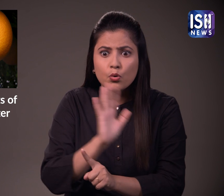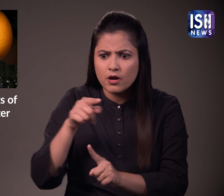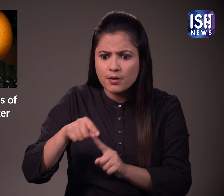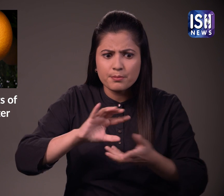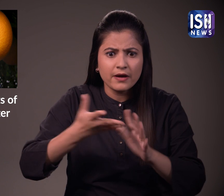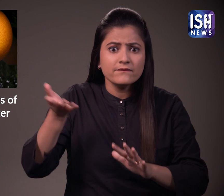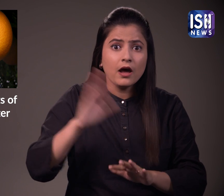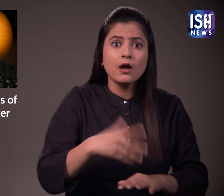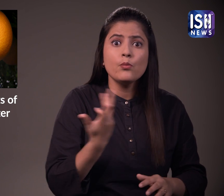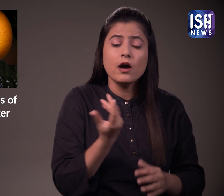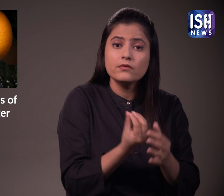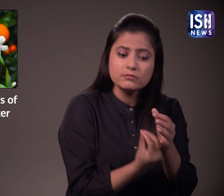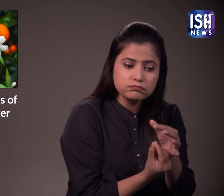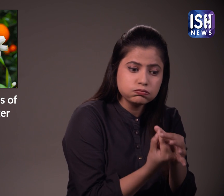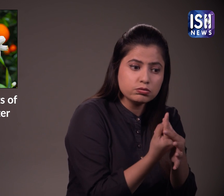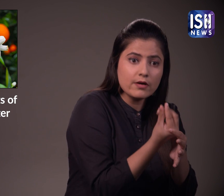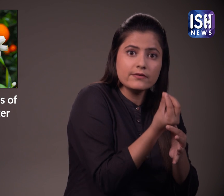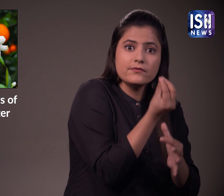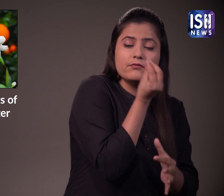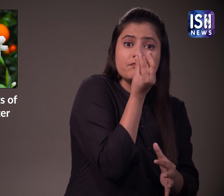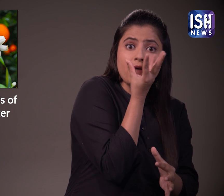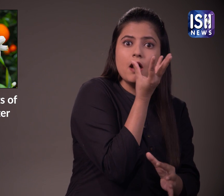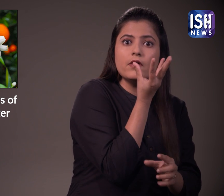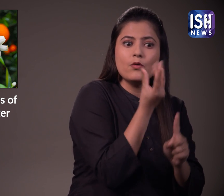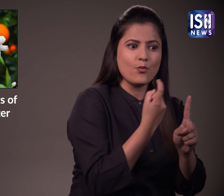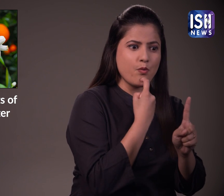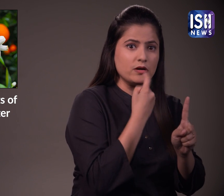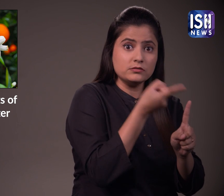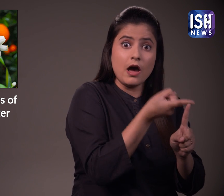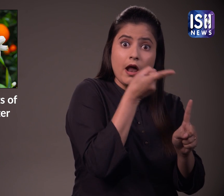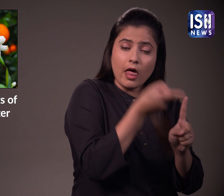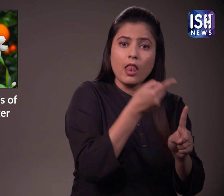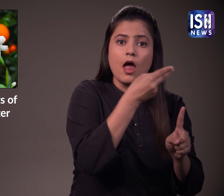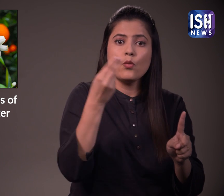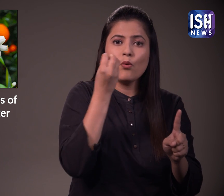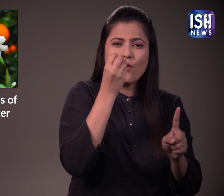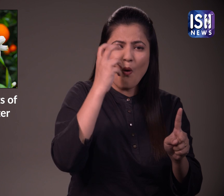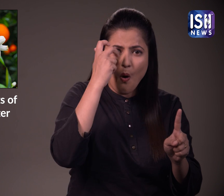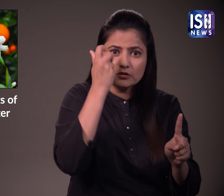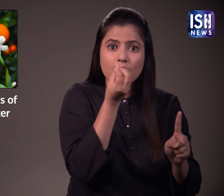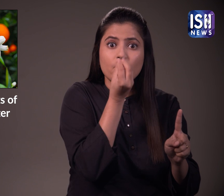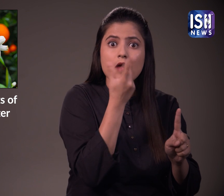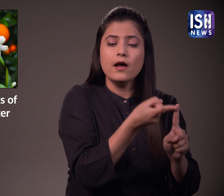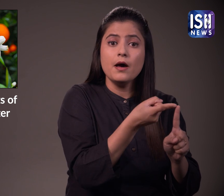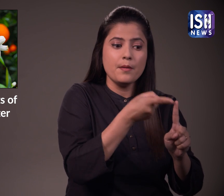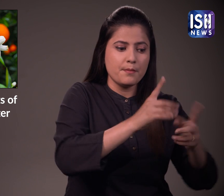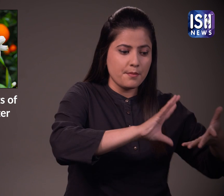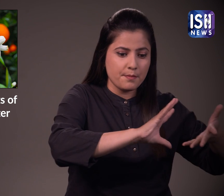लेकिन आप गलत है ये संत्रे से नहीं बलकि वाइट